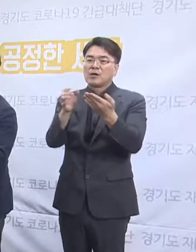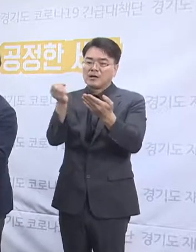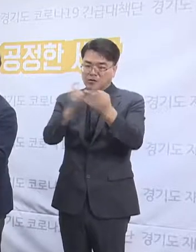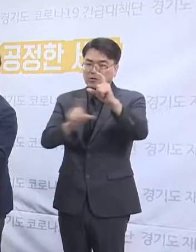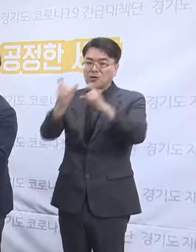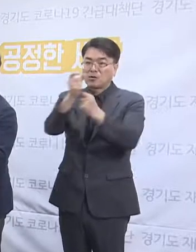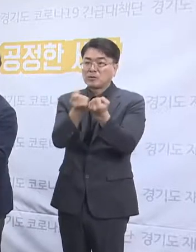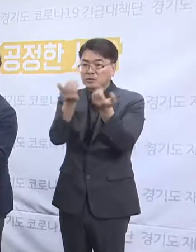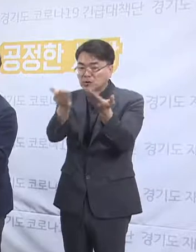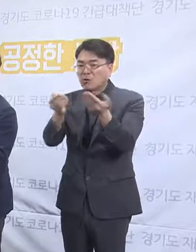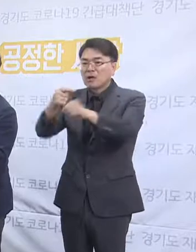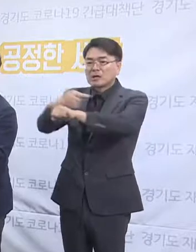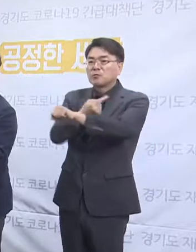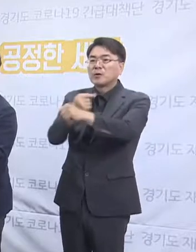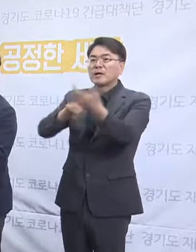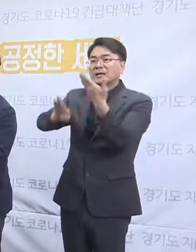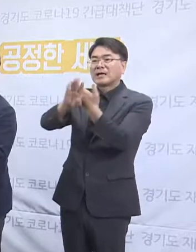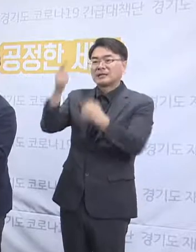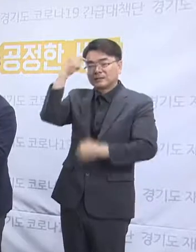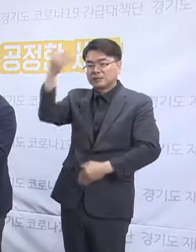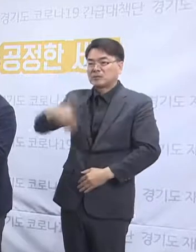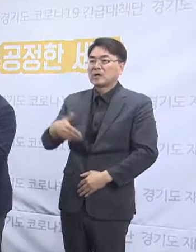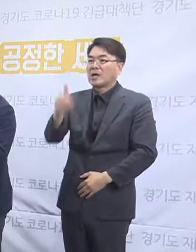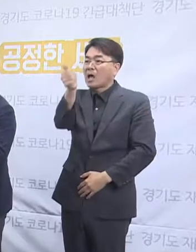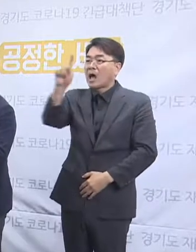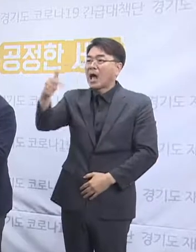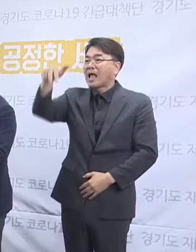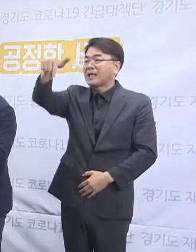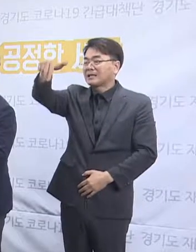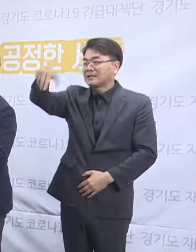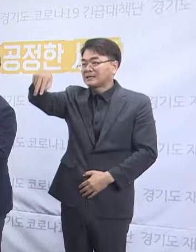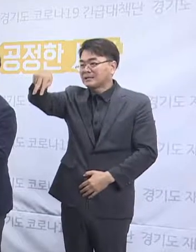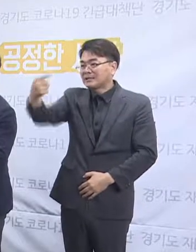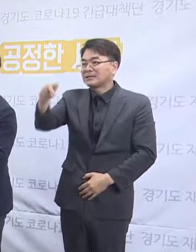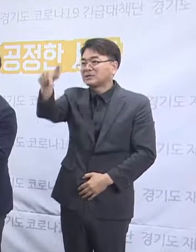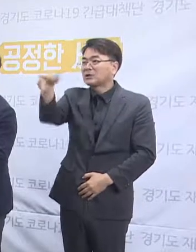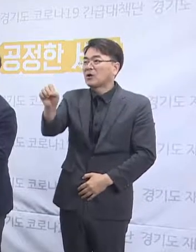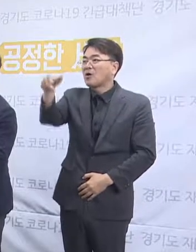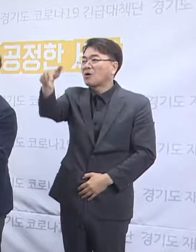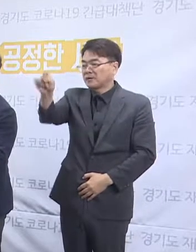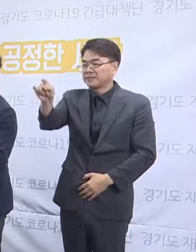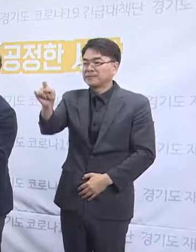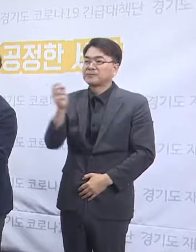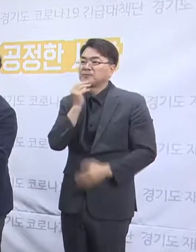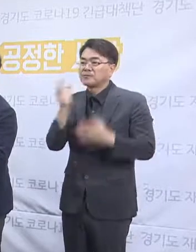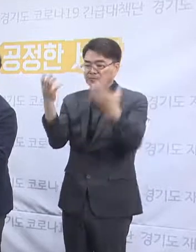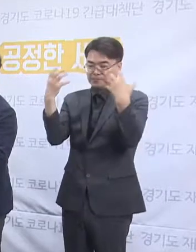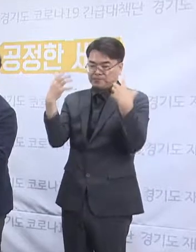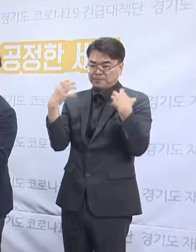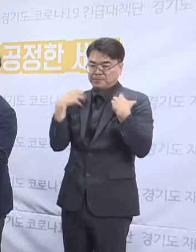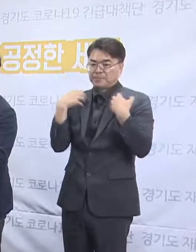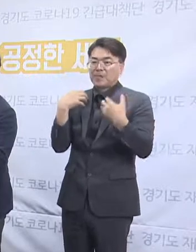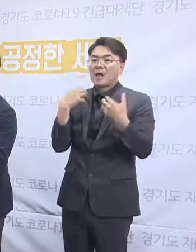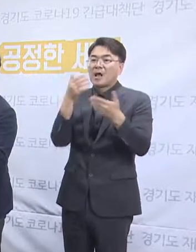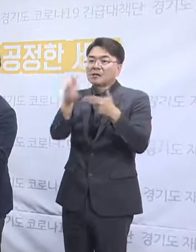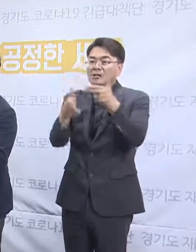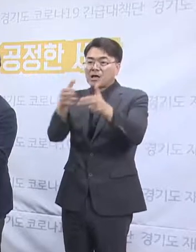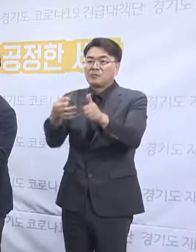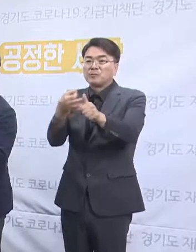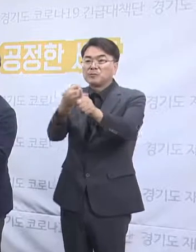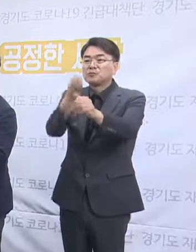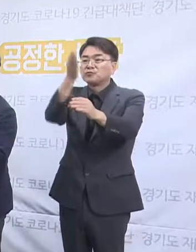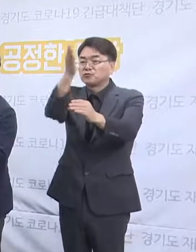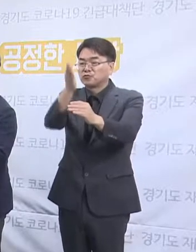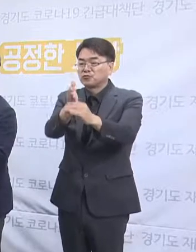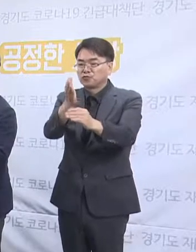다음 한스경제의 김도일 기자님께서 질의 주셨는데요. 경기도가 지원한 사업비 중 정당하게 사용되지 않는 부분에